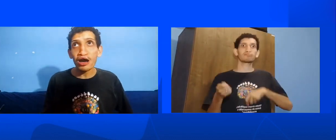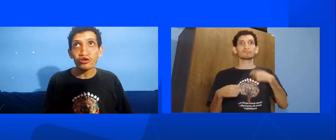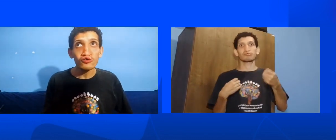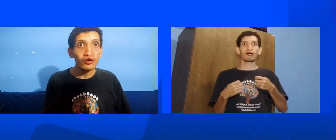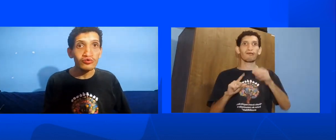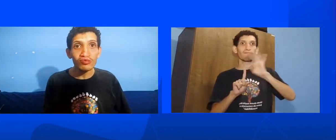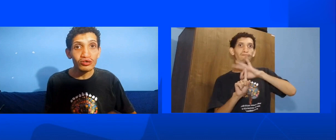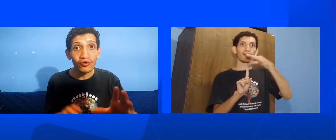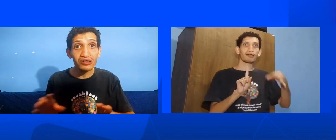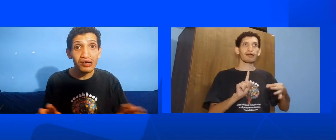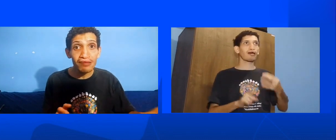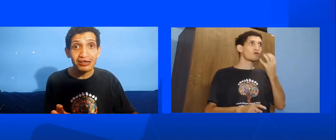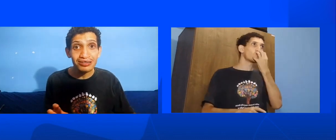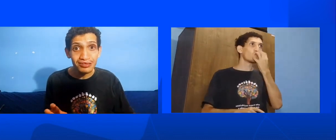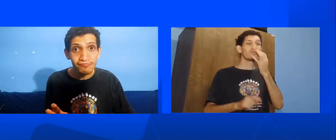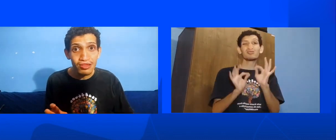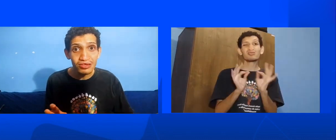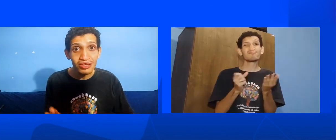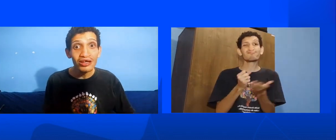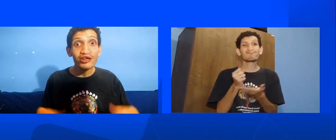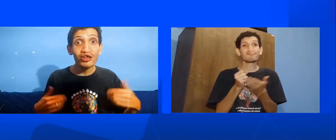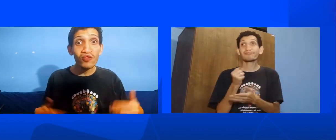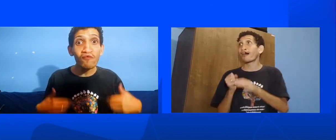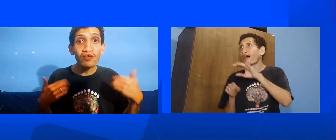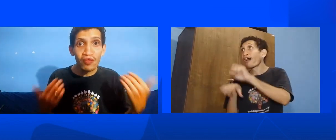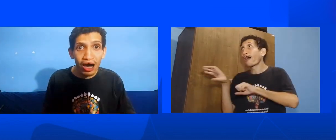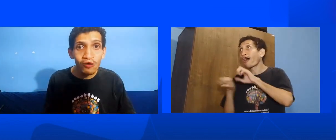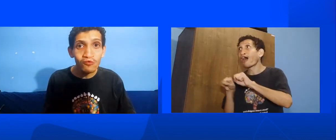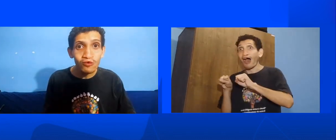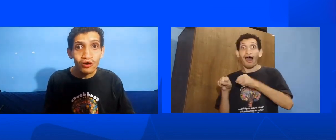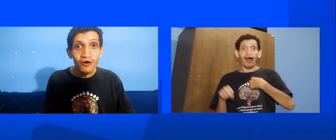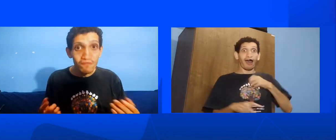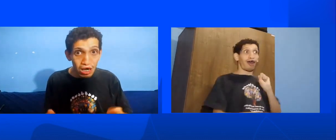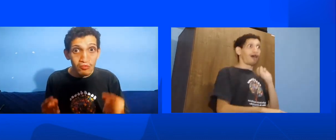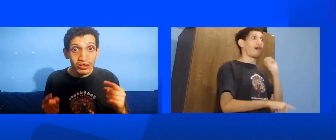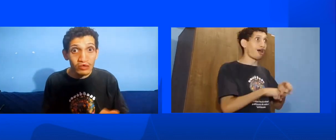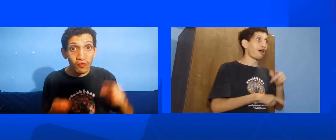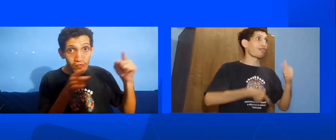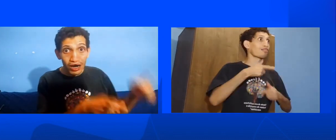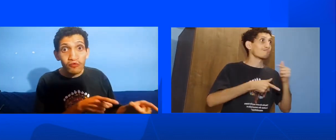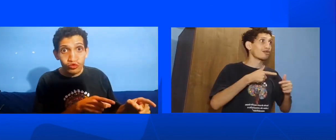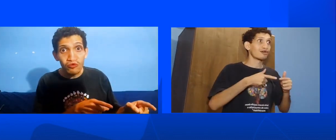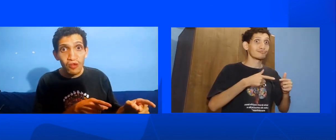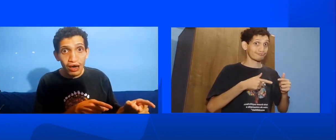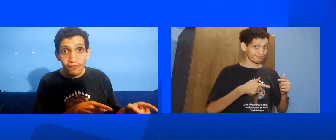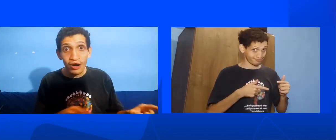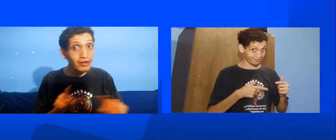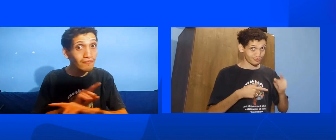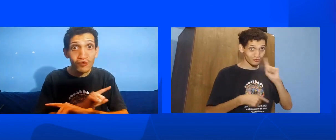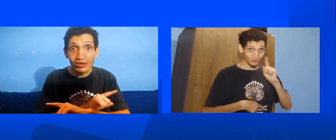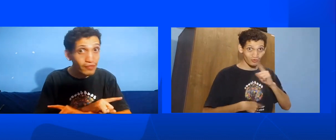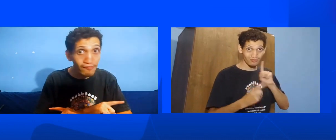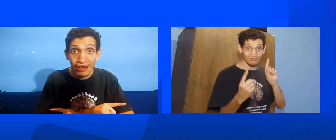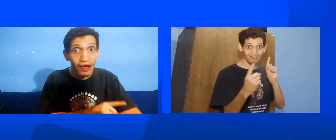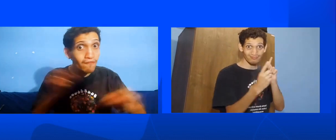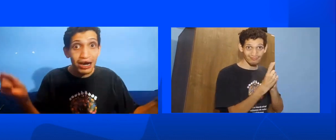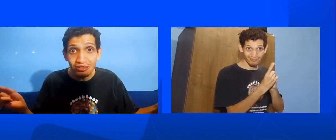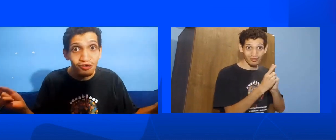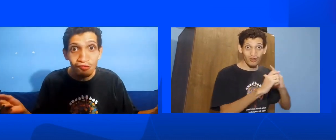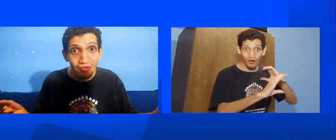Azul Coisas mais simples E no final Quando você encontrar Um churro lá fora Você também não vai se